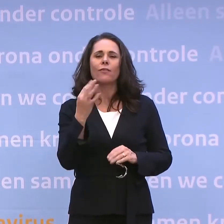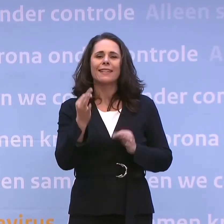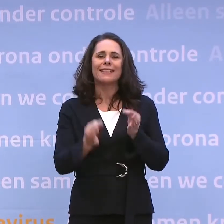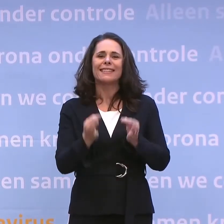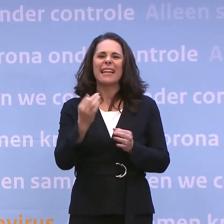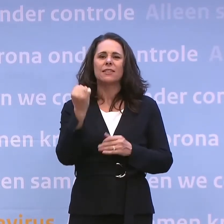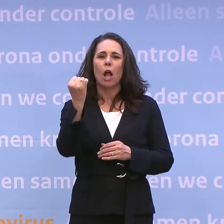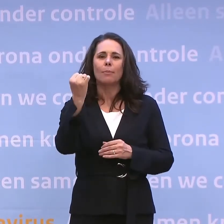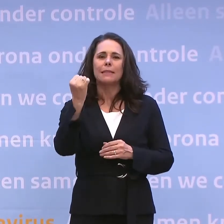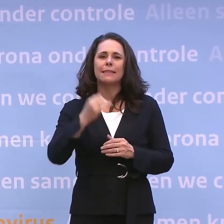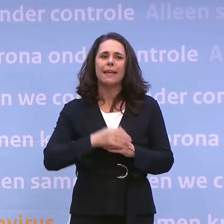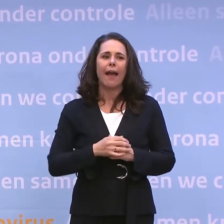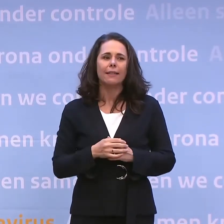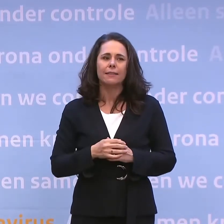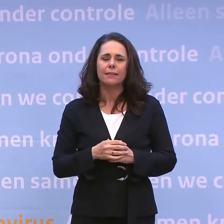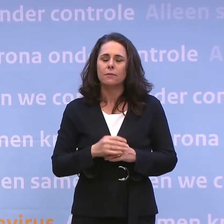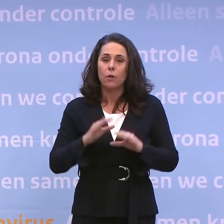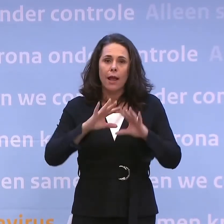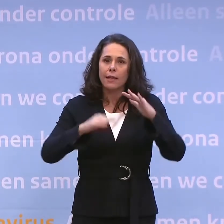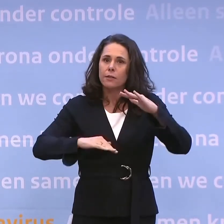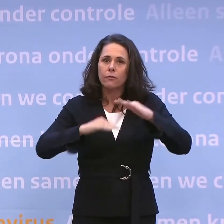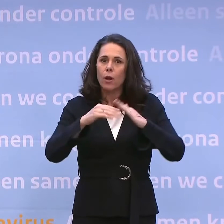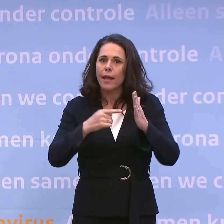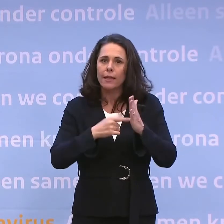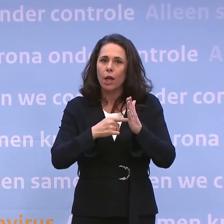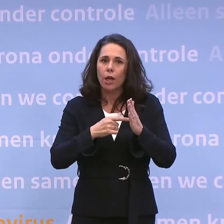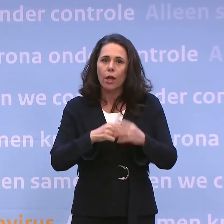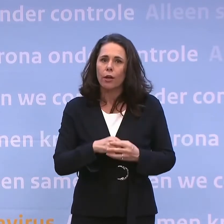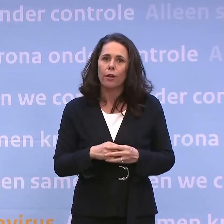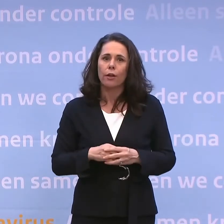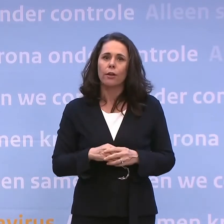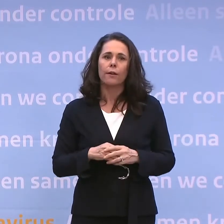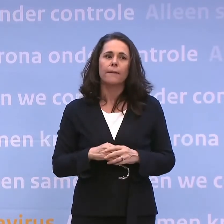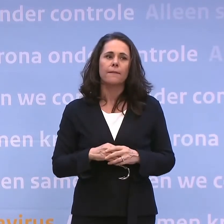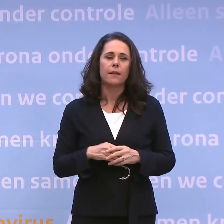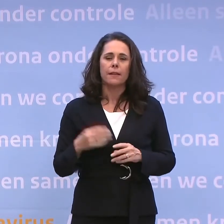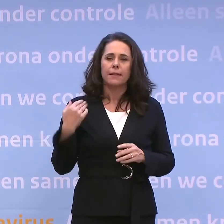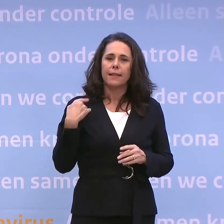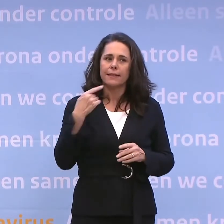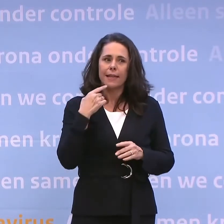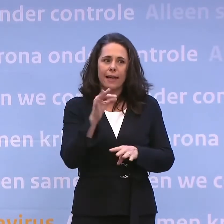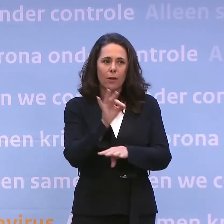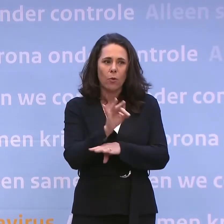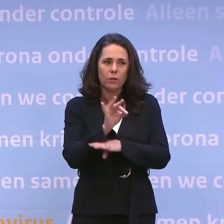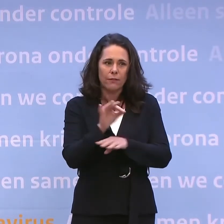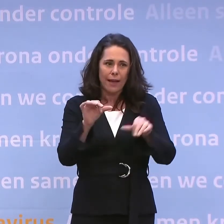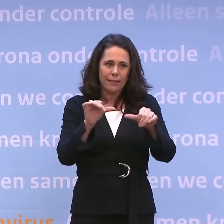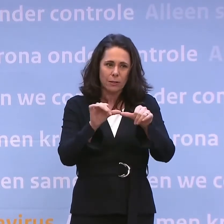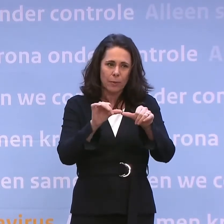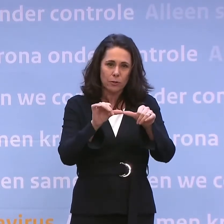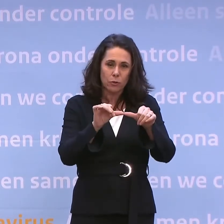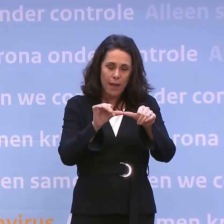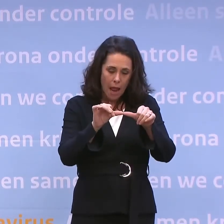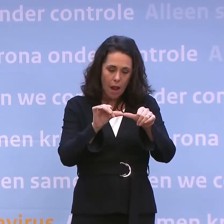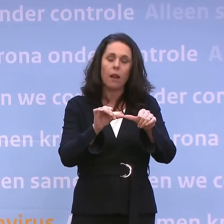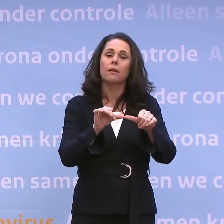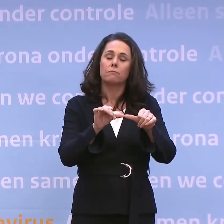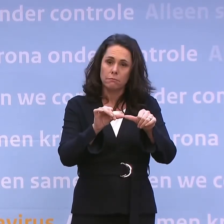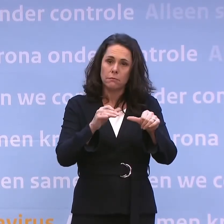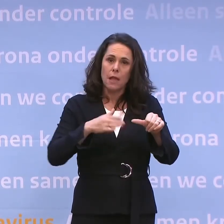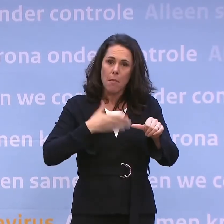dit is groverd. Ik ben nu nieuw. Mag ik wat vragen? Ja.